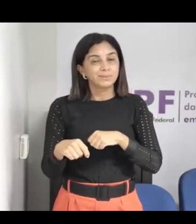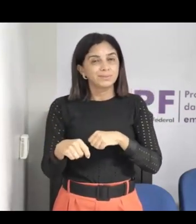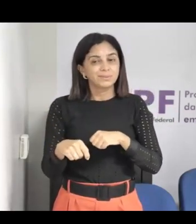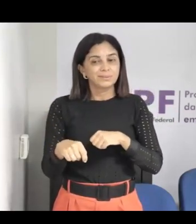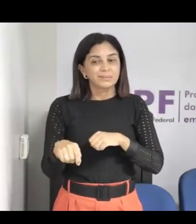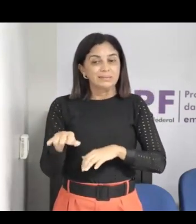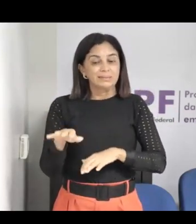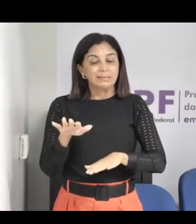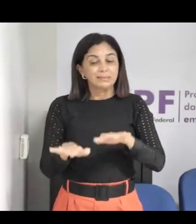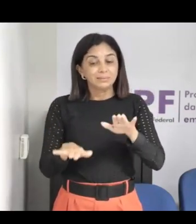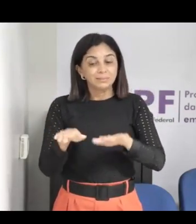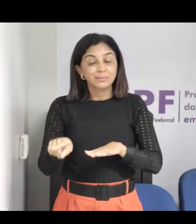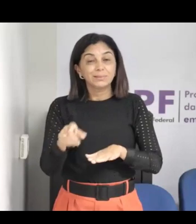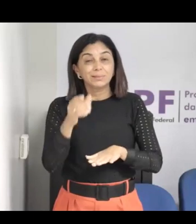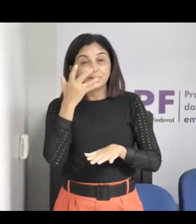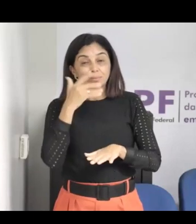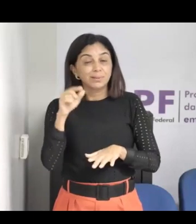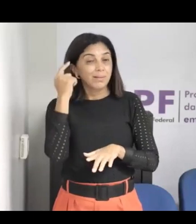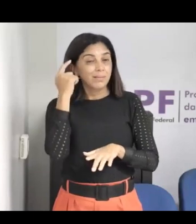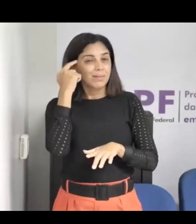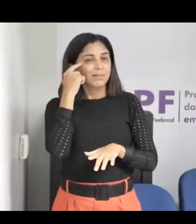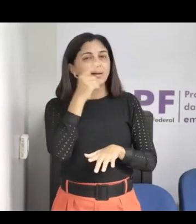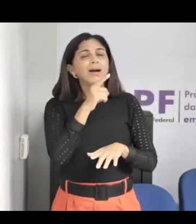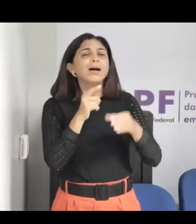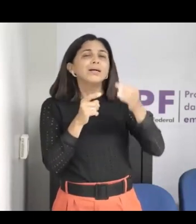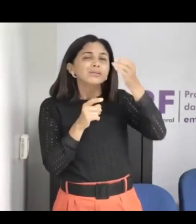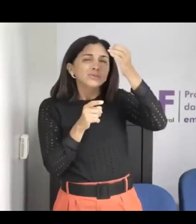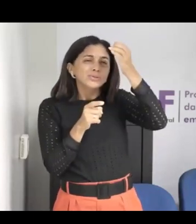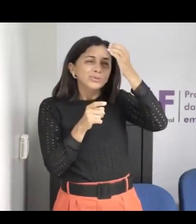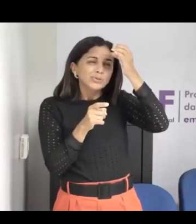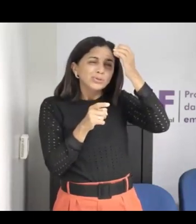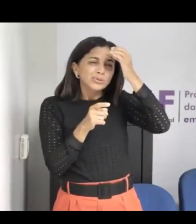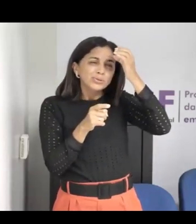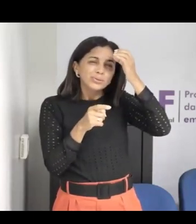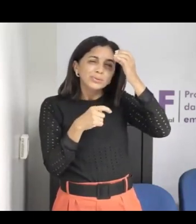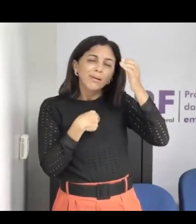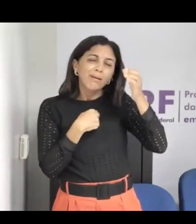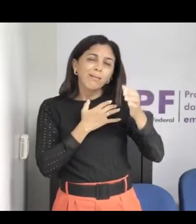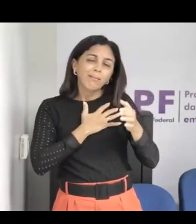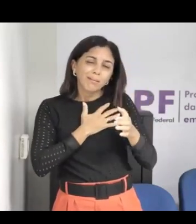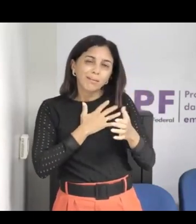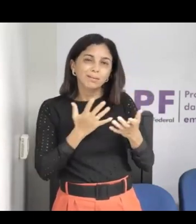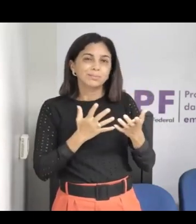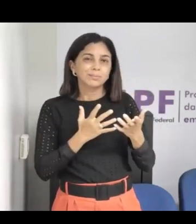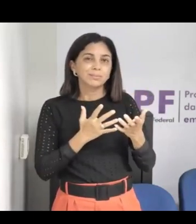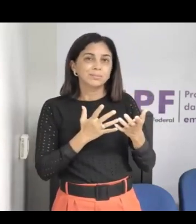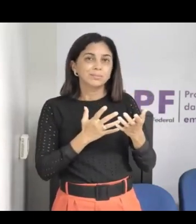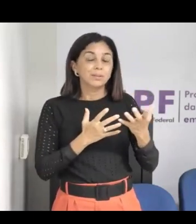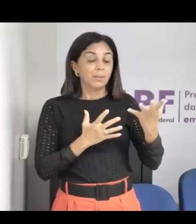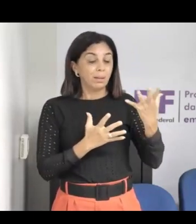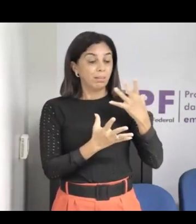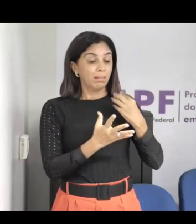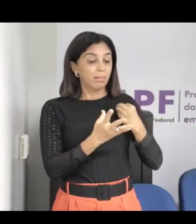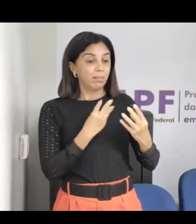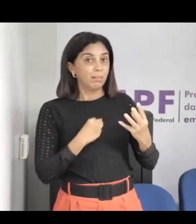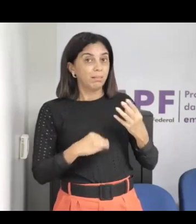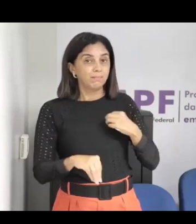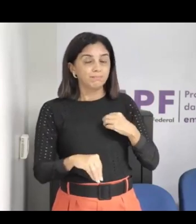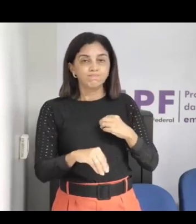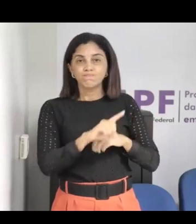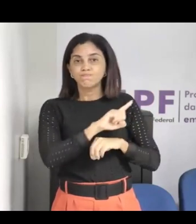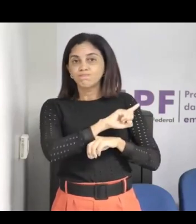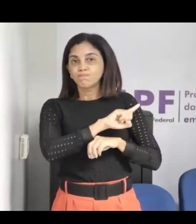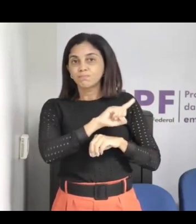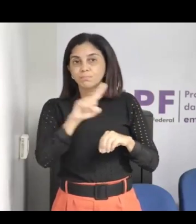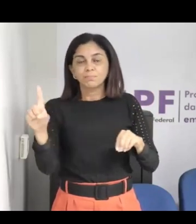o direito a fazer isso, né, então assim, a criança, quando a gente trabalha com as crianças, elas falam assim, Eu aprendi a falar não, então ela aprendeu a falar não para irmão,